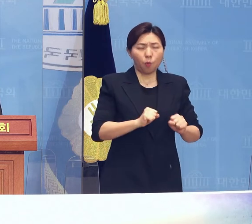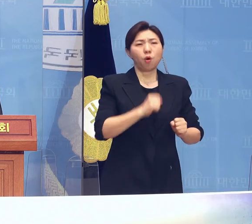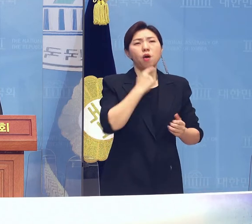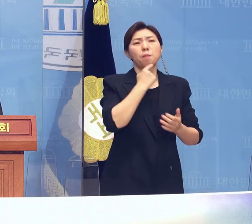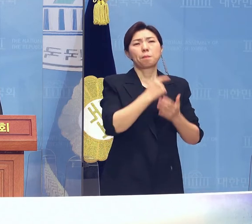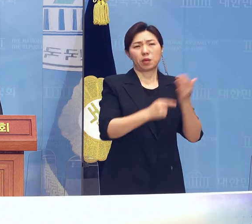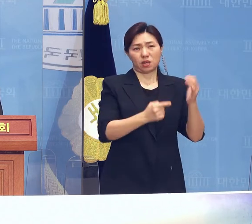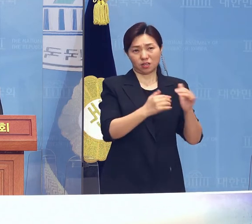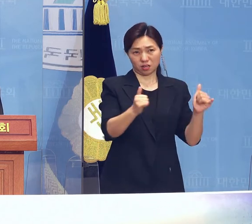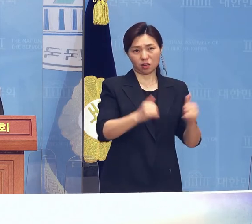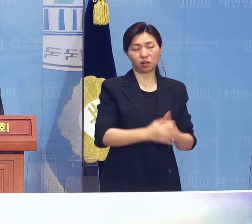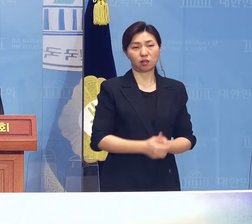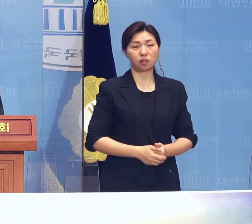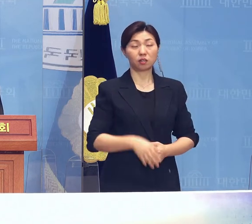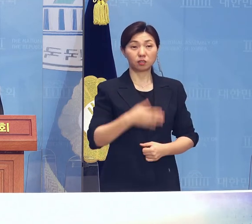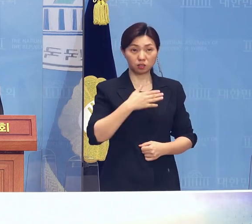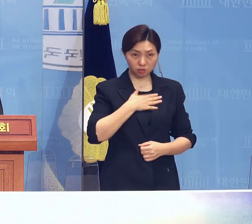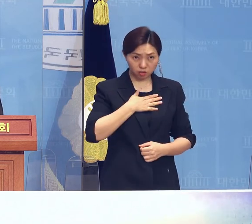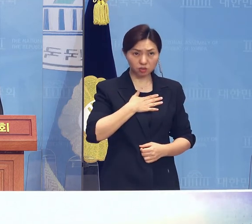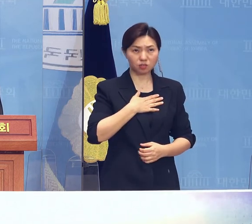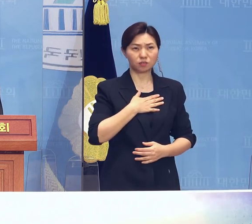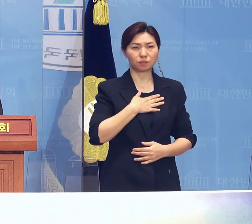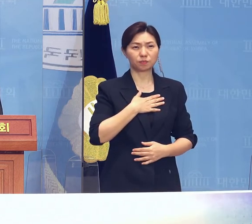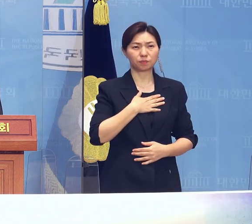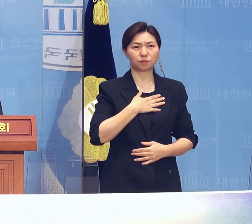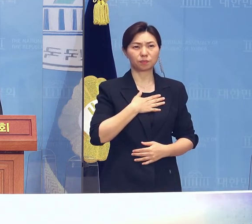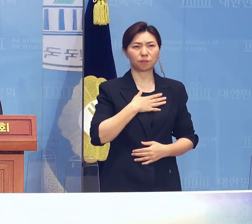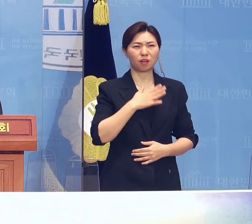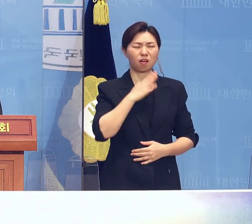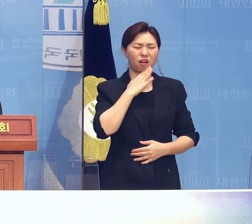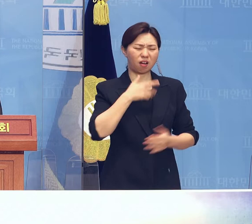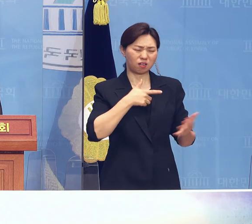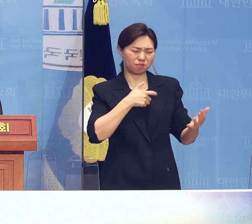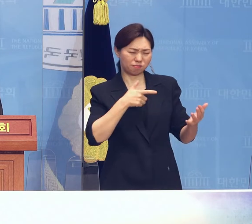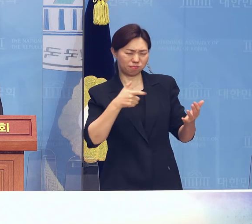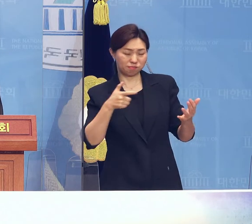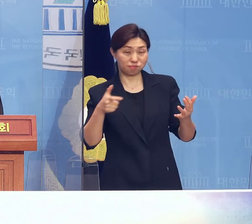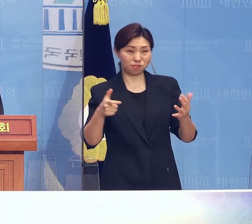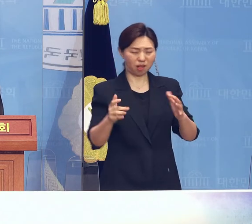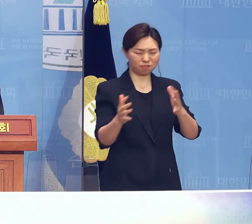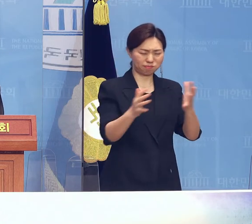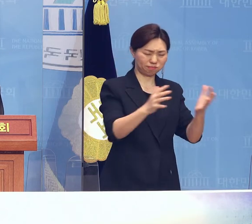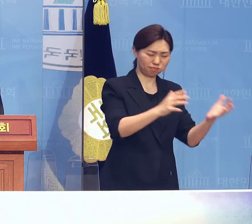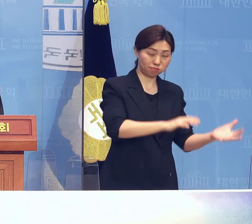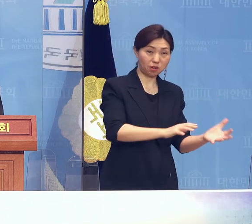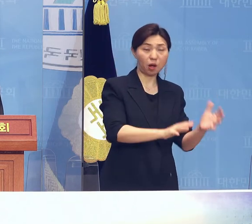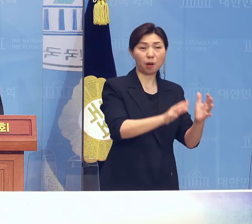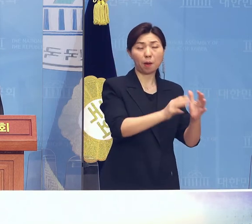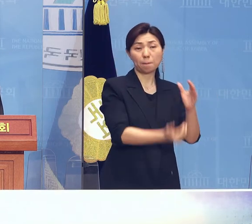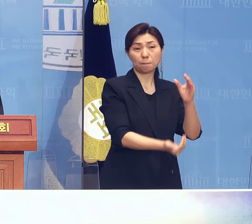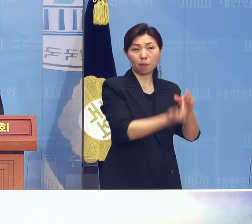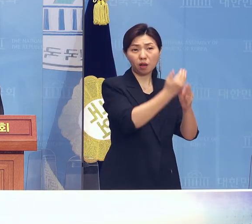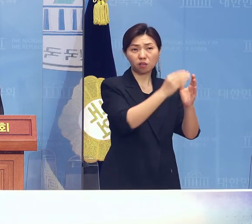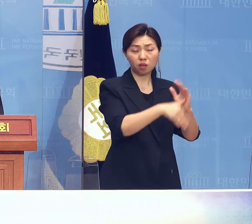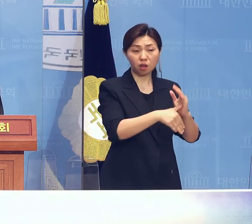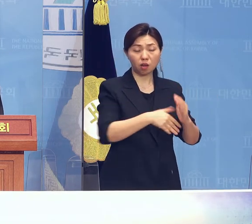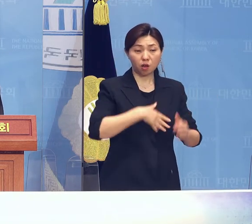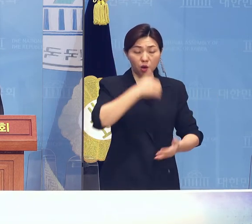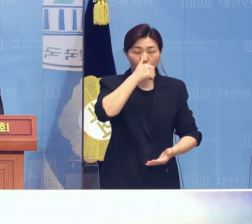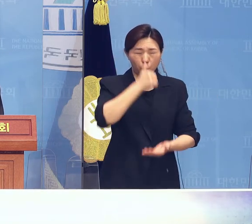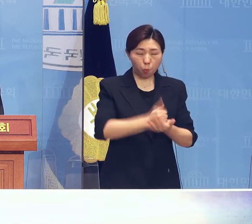저는 그 비교의 현장에서 아무런 죄가 없는